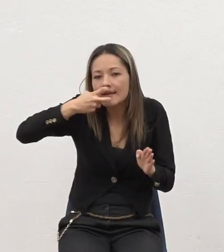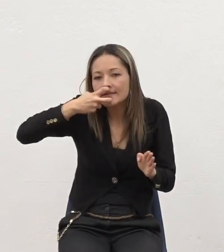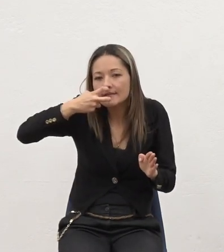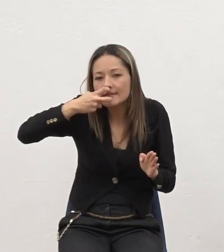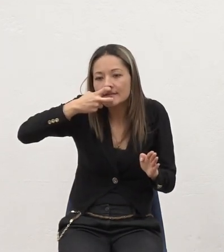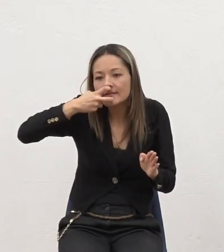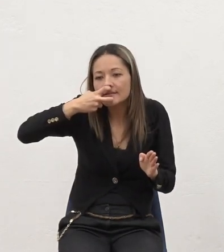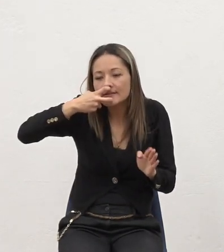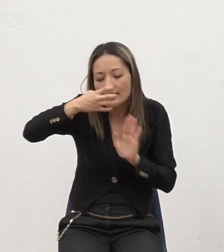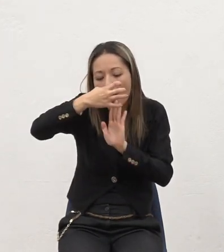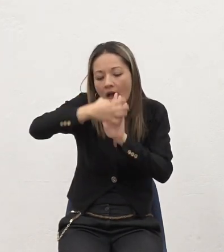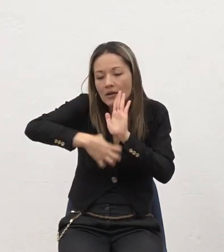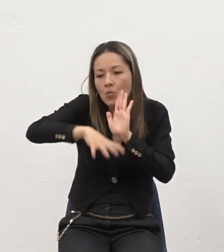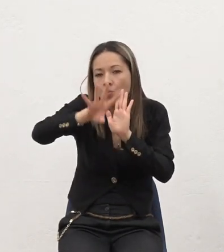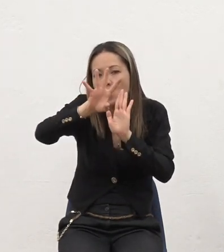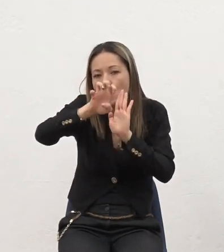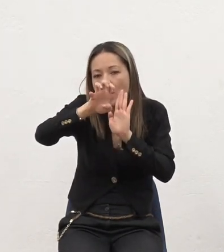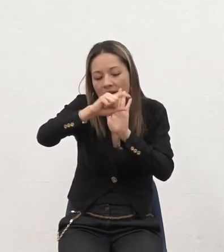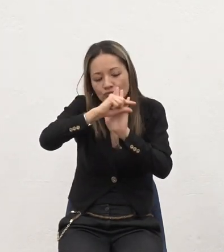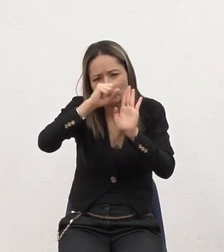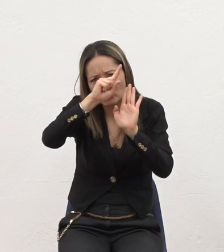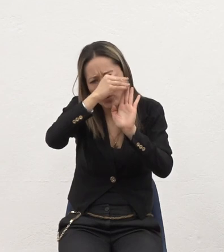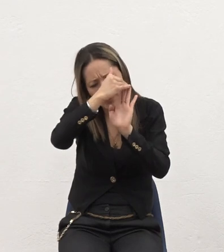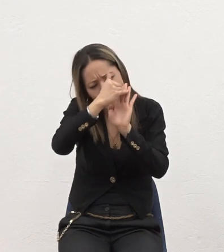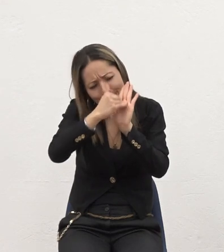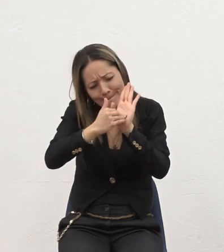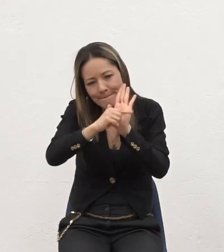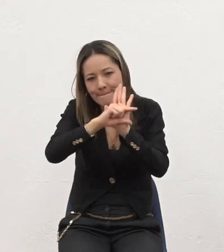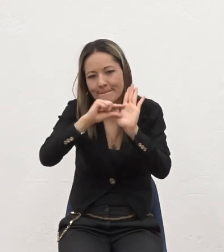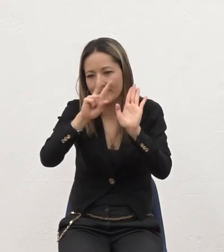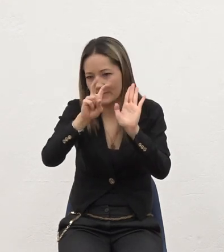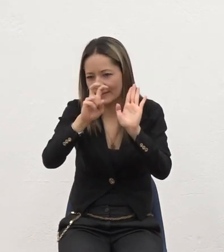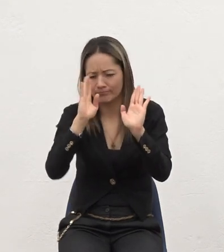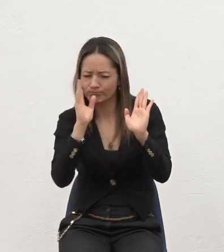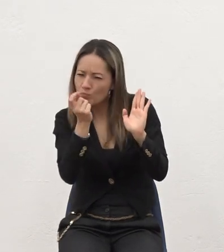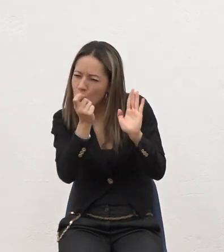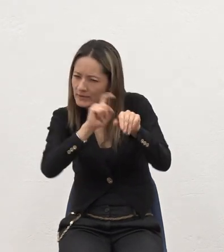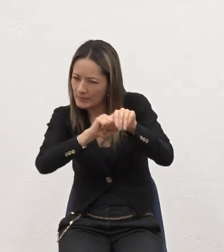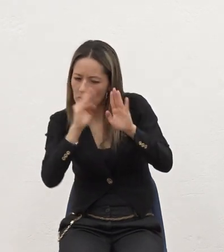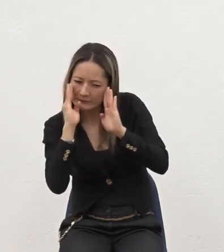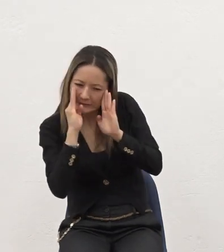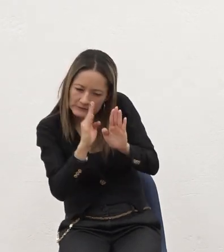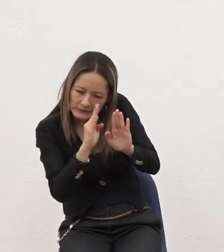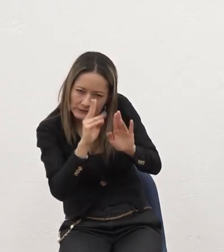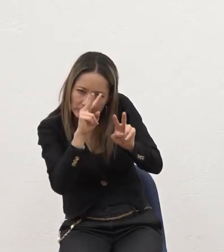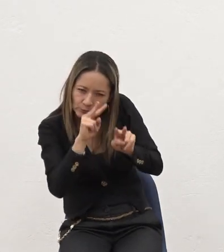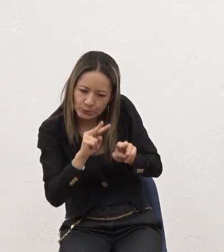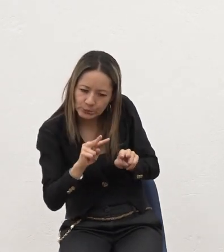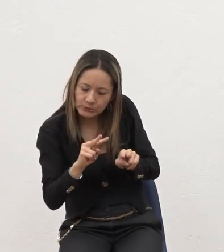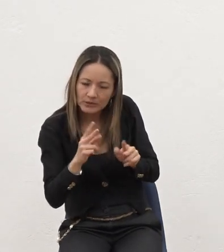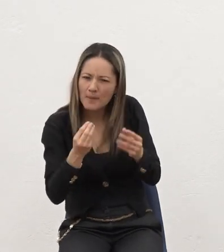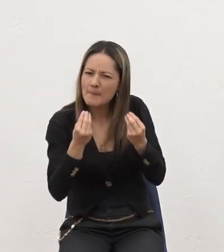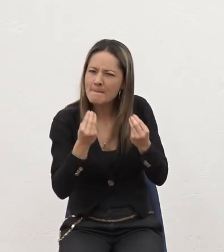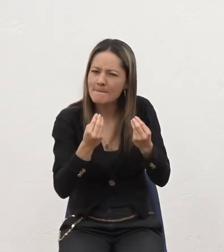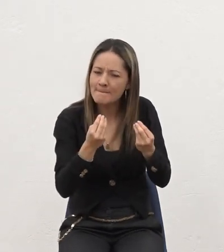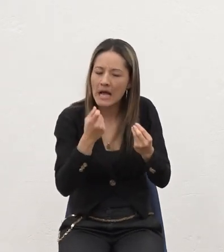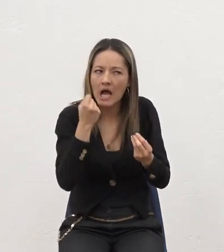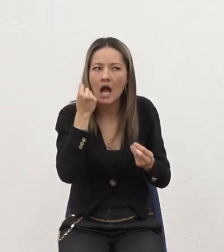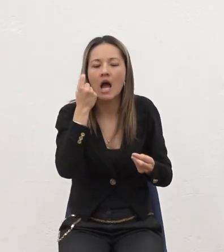Capítulo 9 Del 1 Al 7 Y acá es Donde nos Vamos A detener Un Poquitico Para tratar De entender El